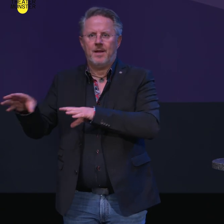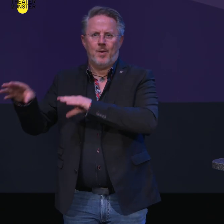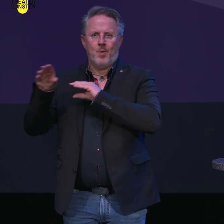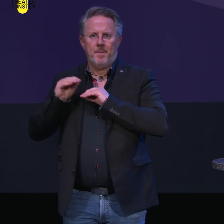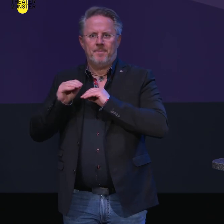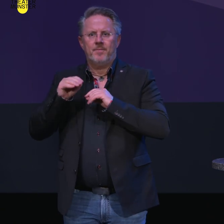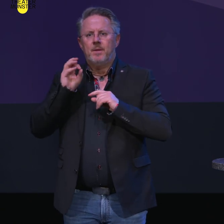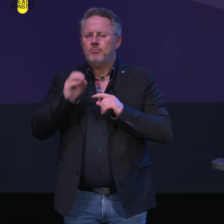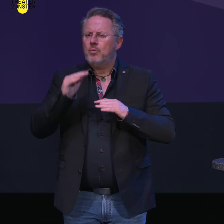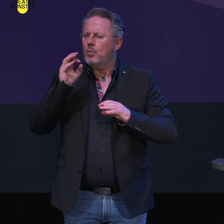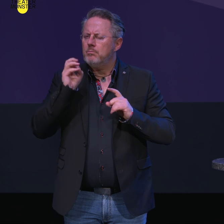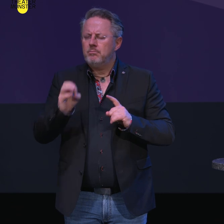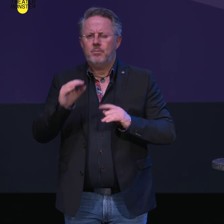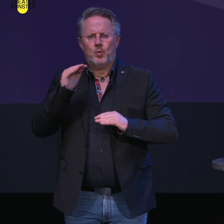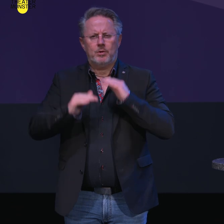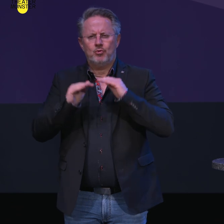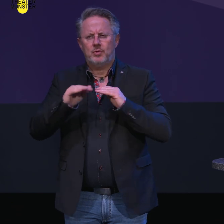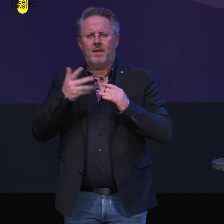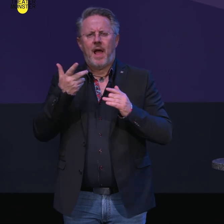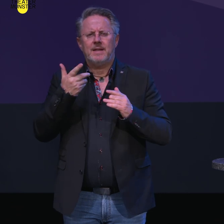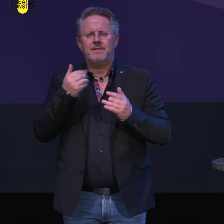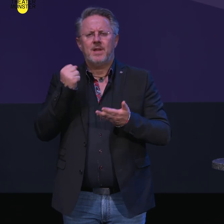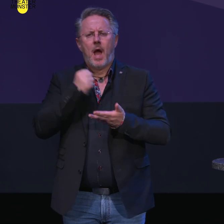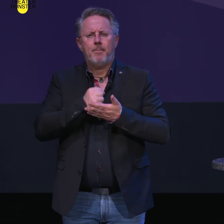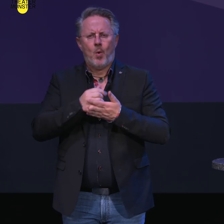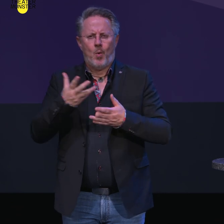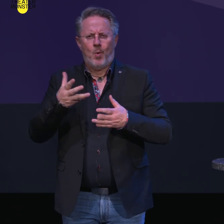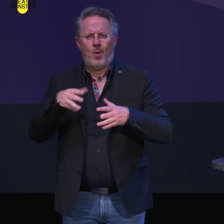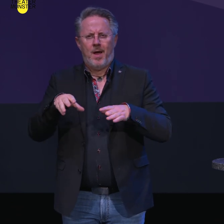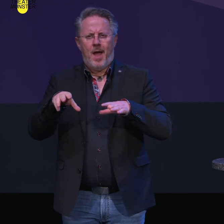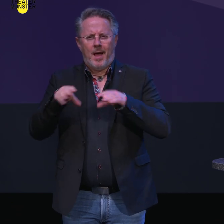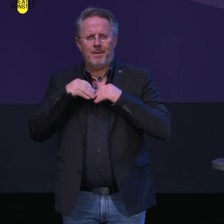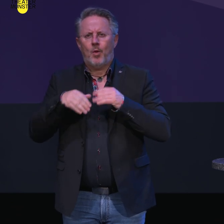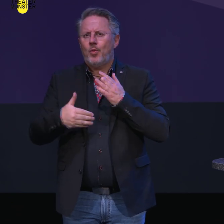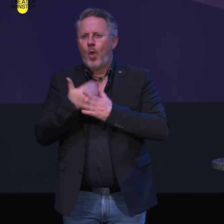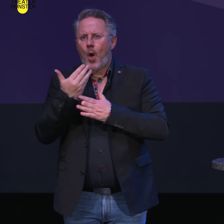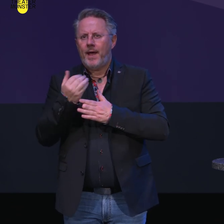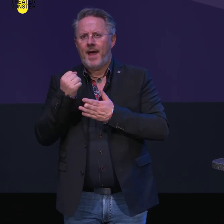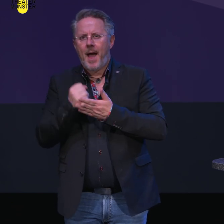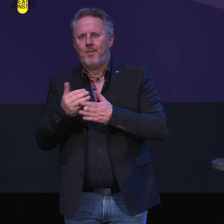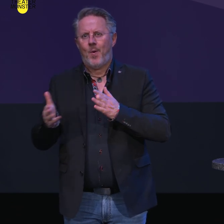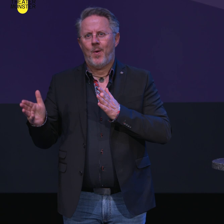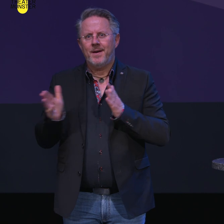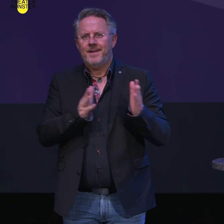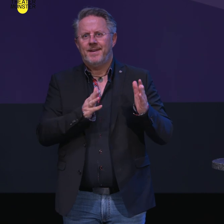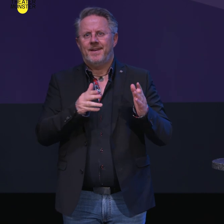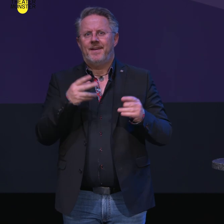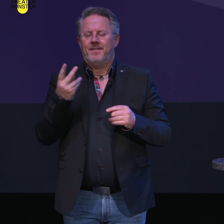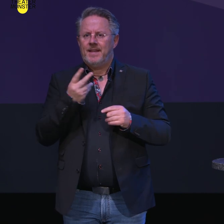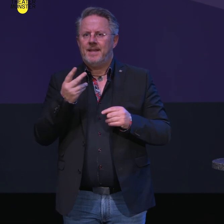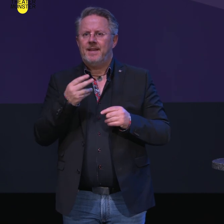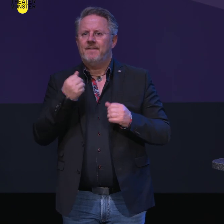sehr differenzierten Abo-Angeboten, auch einem neuen Abo. Also wieder jetzt, es wird jetzt wieder